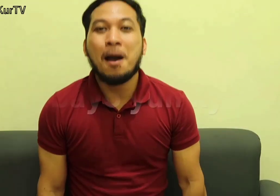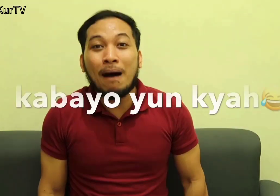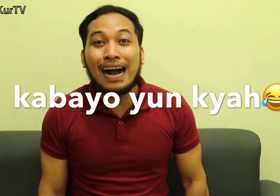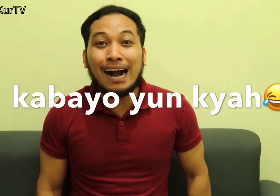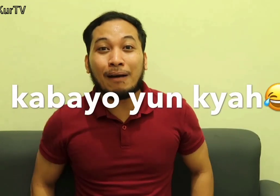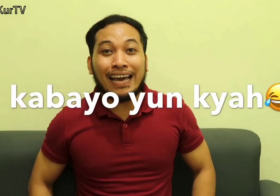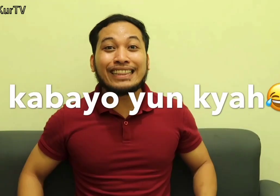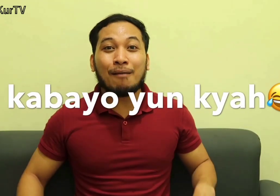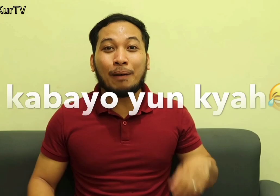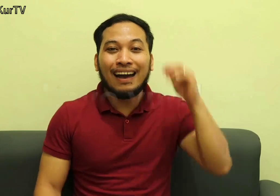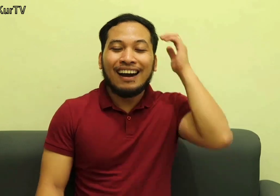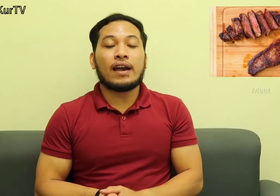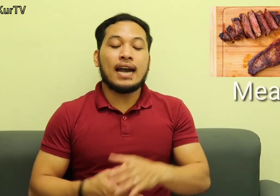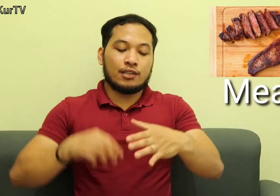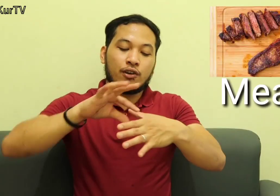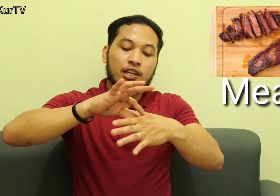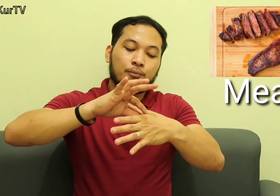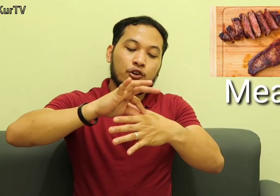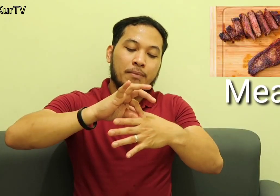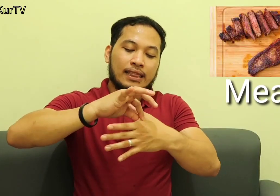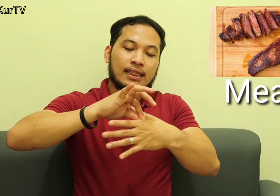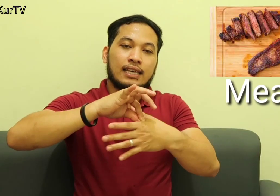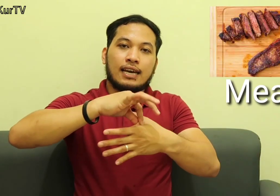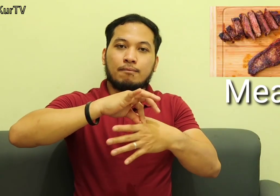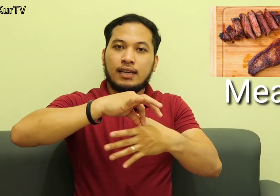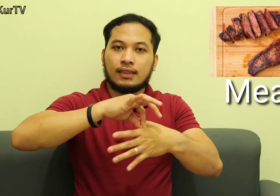Baka nga pala yung top Ayan So, ganito po yung meat Ayan, meat